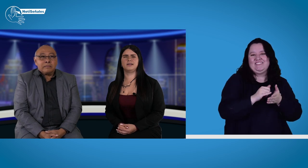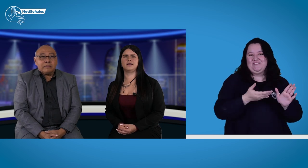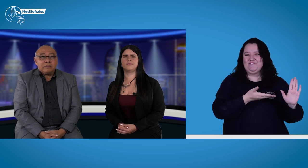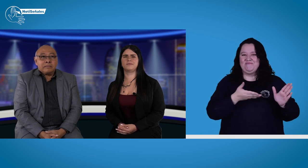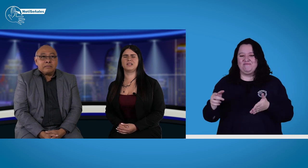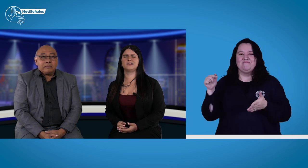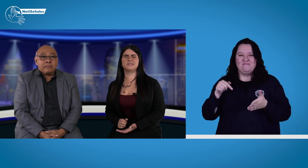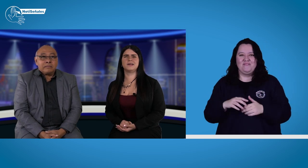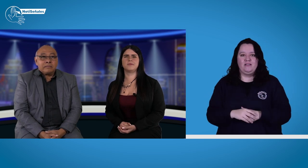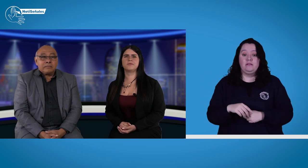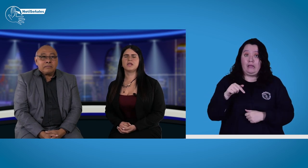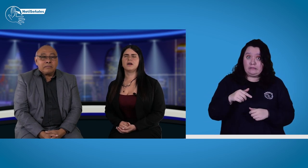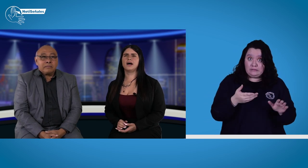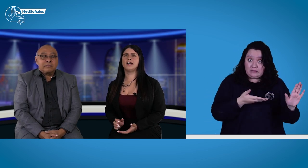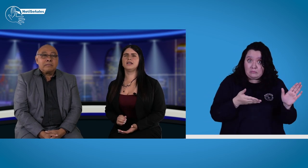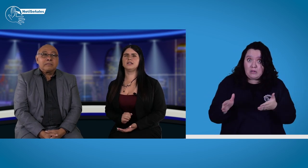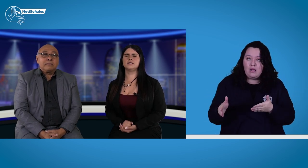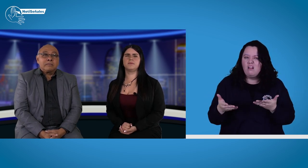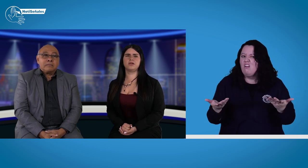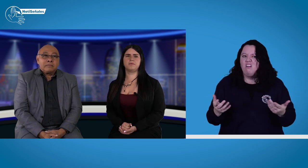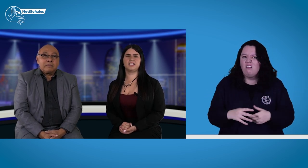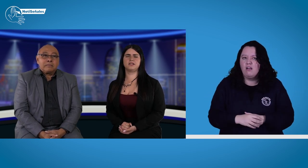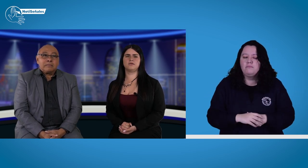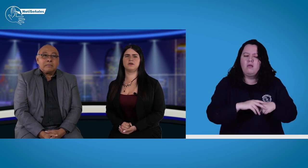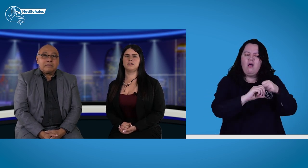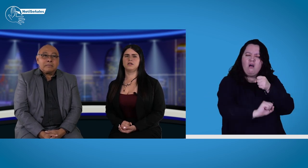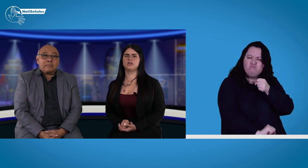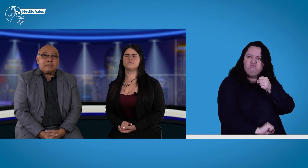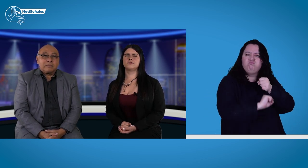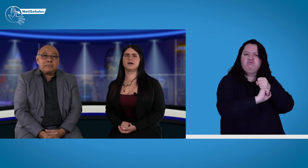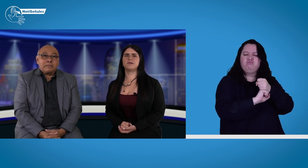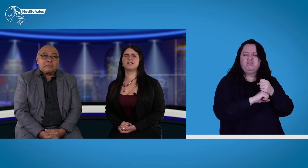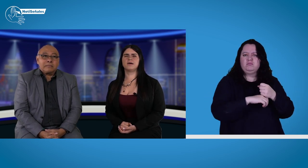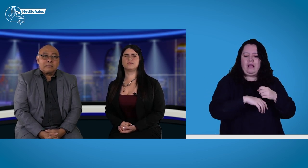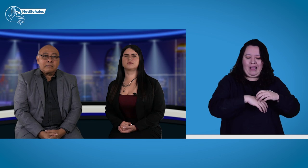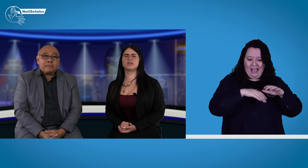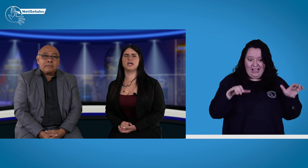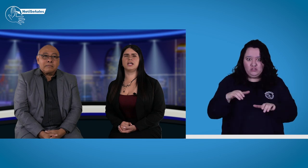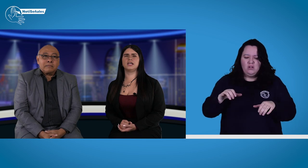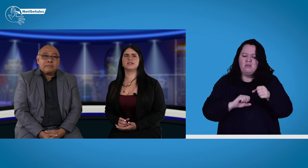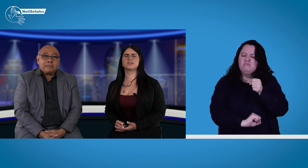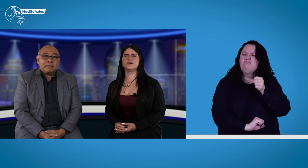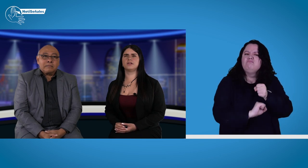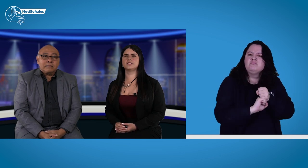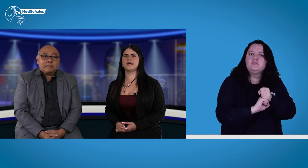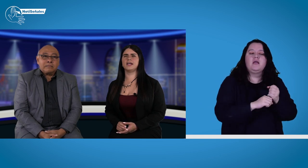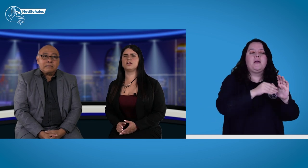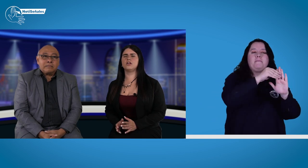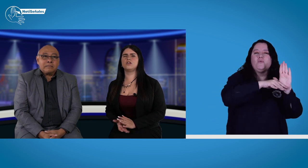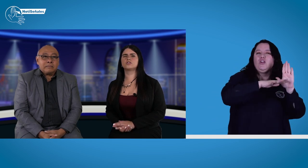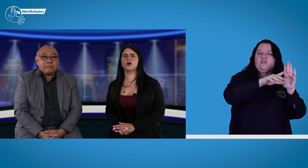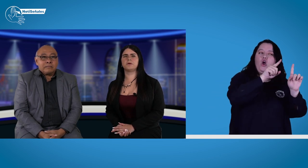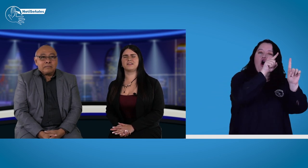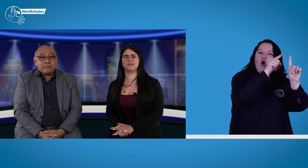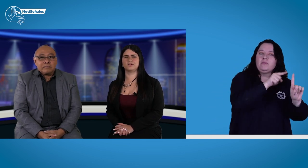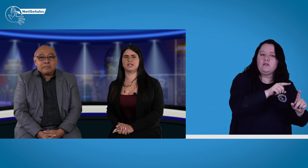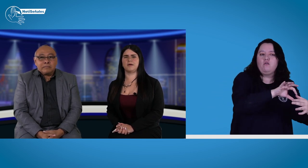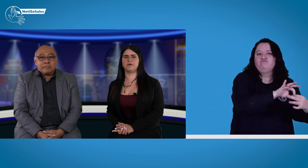del sistema. Ahí en ese plan operativo nos fundamentamos las acciones en los objetivos de la